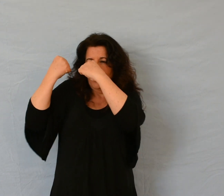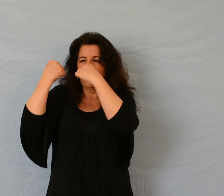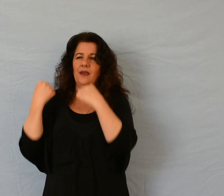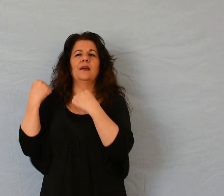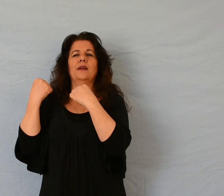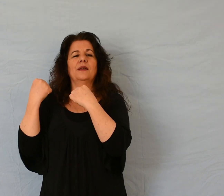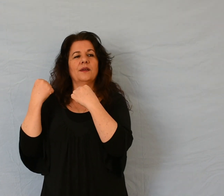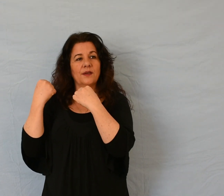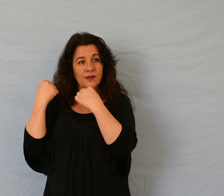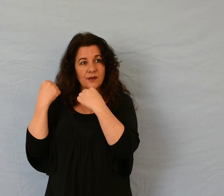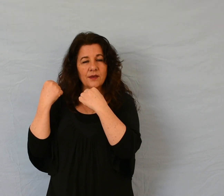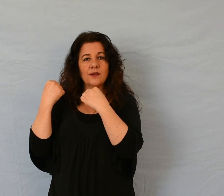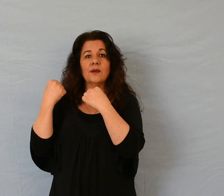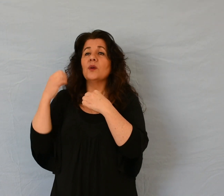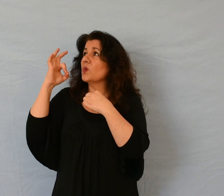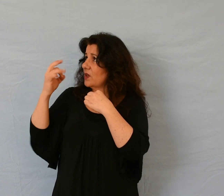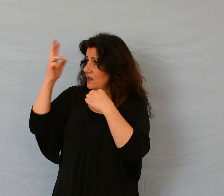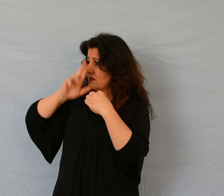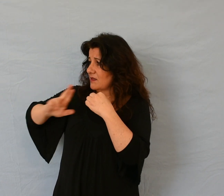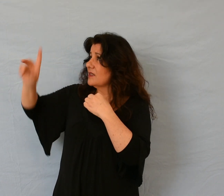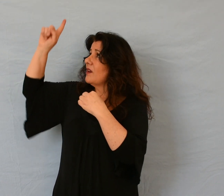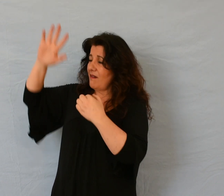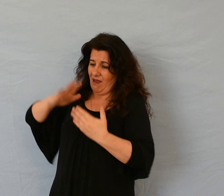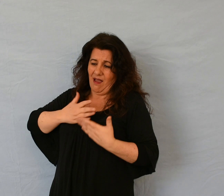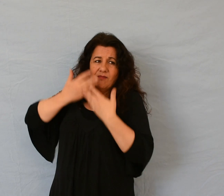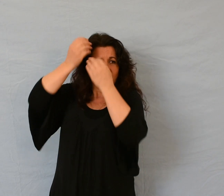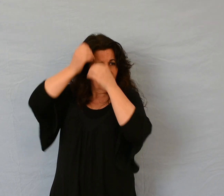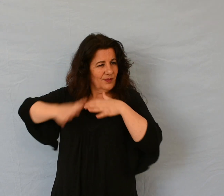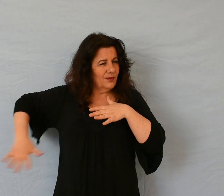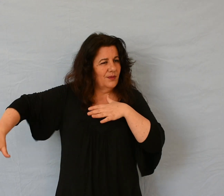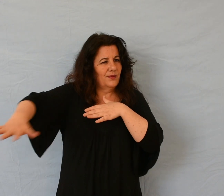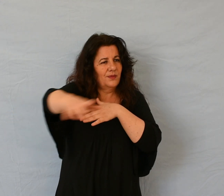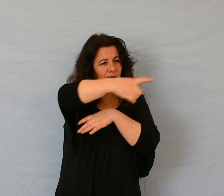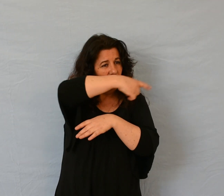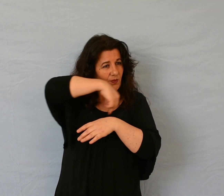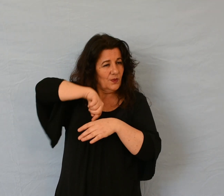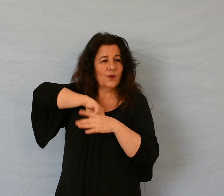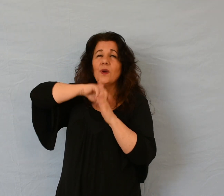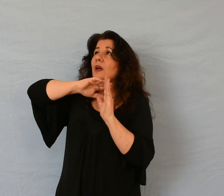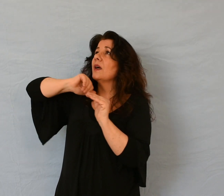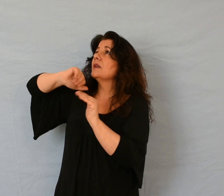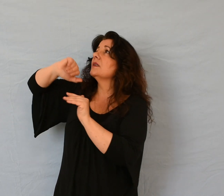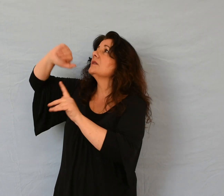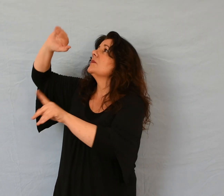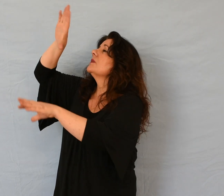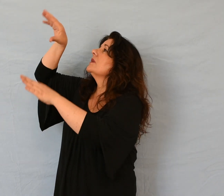Que ton amour, Seigneur, soit sur nous, comme notre espoir